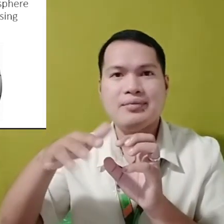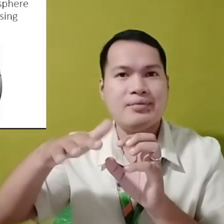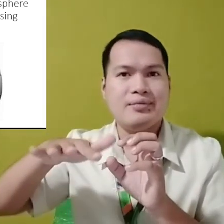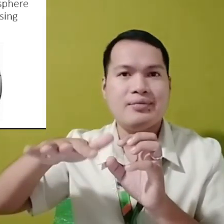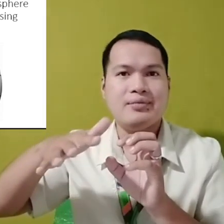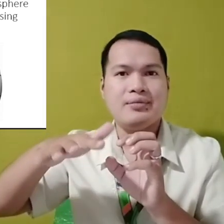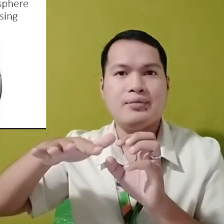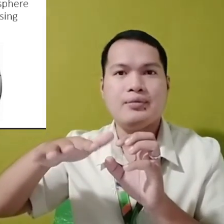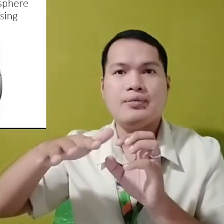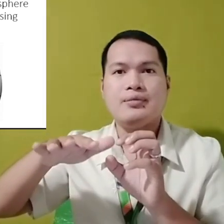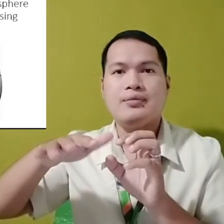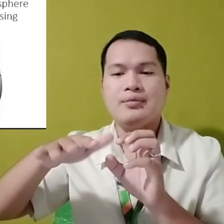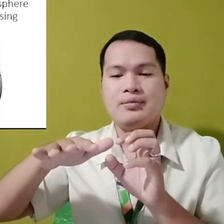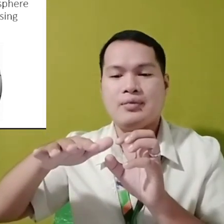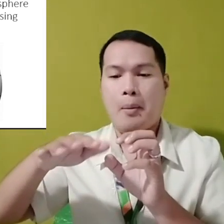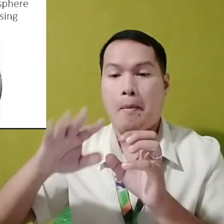ibat-ibang component pa ito